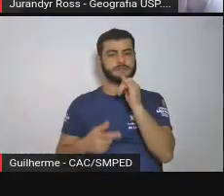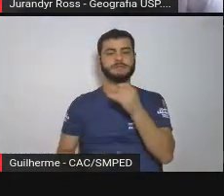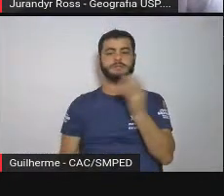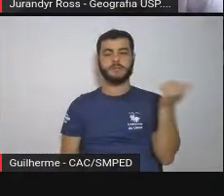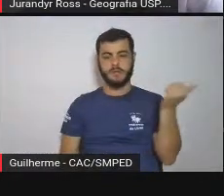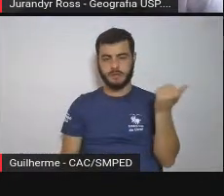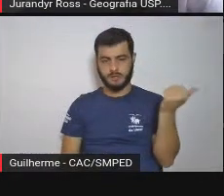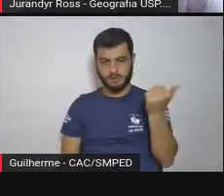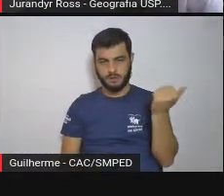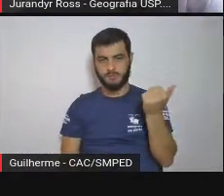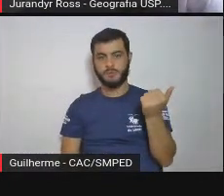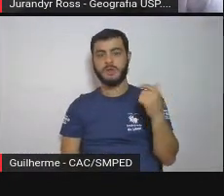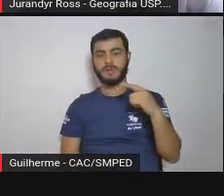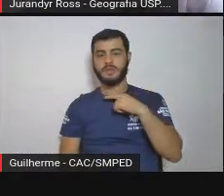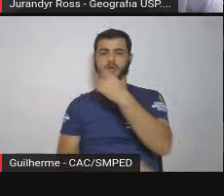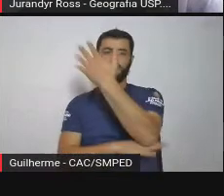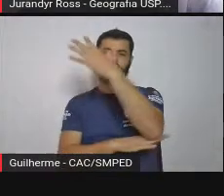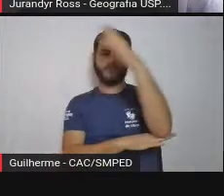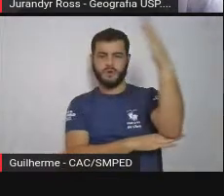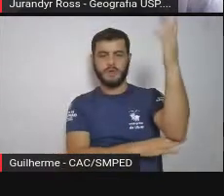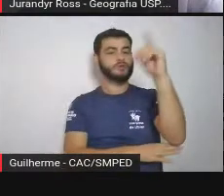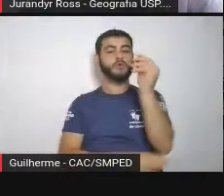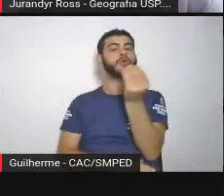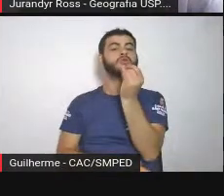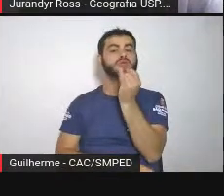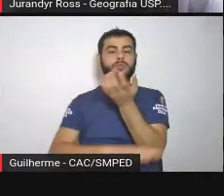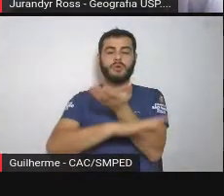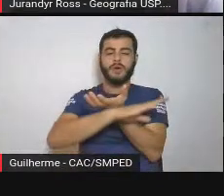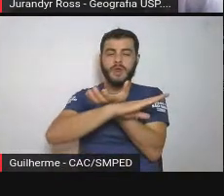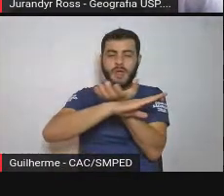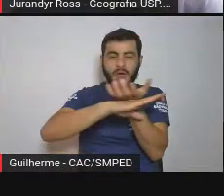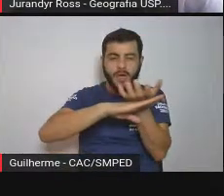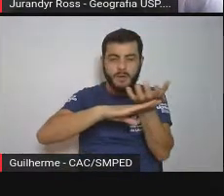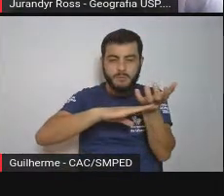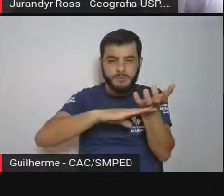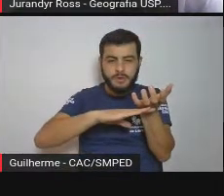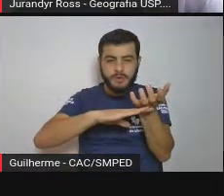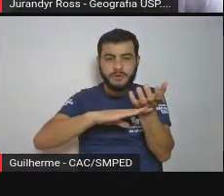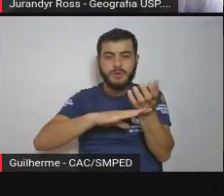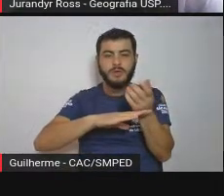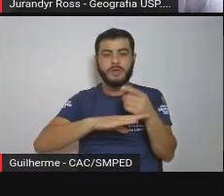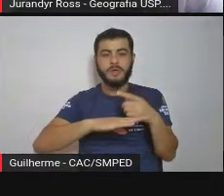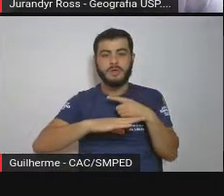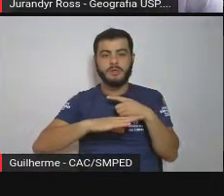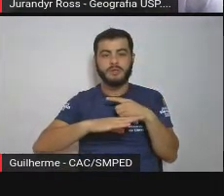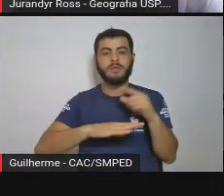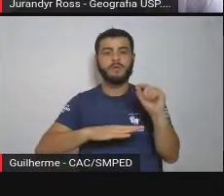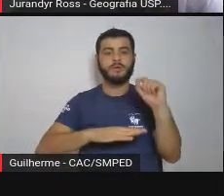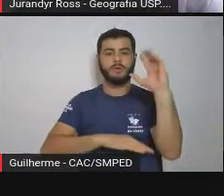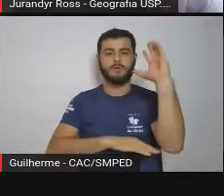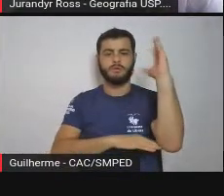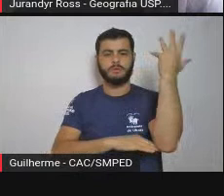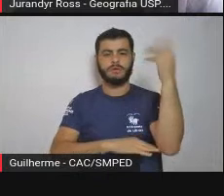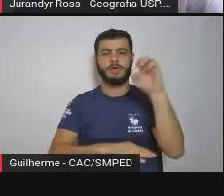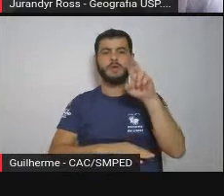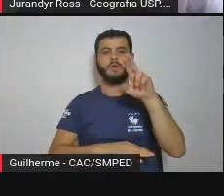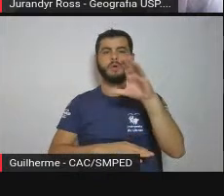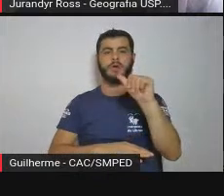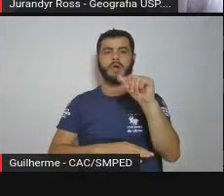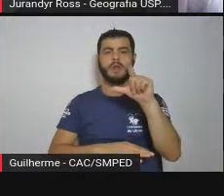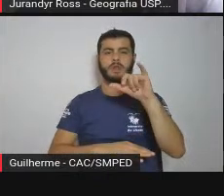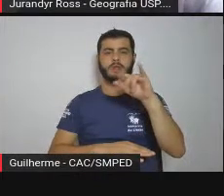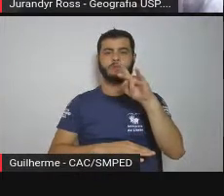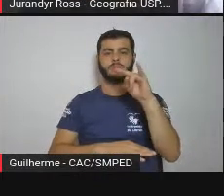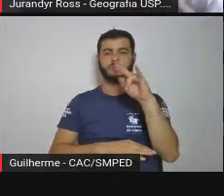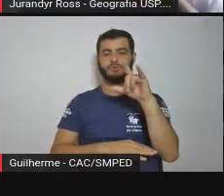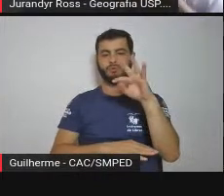de graninhas e eucalipto. Mudou. Isso aqui é o Rio Paraíba do Sul, é o Rio Paraitinga, desculpe,